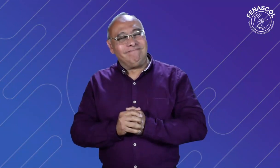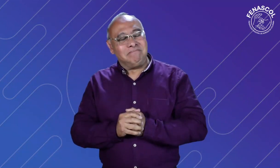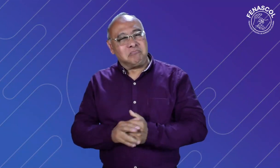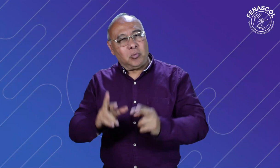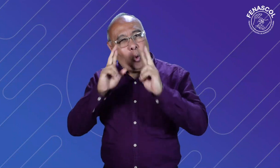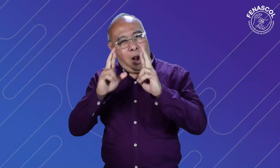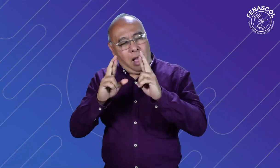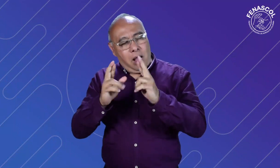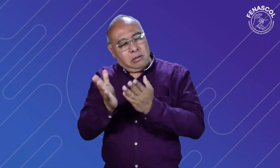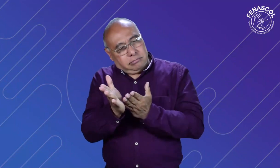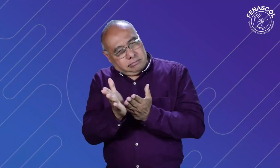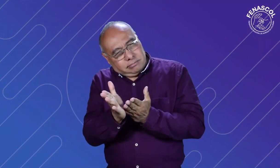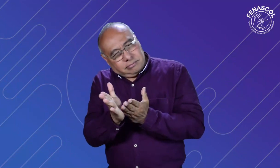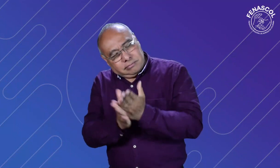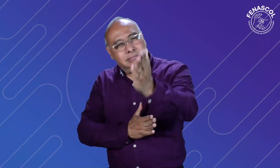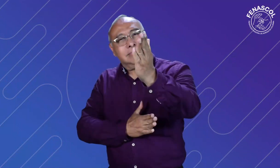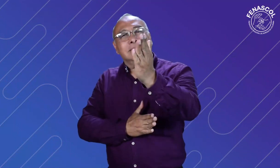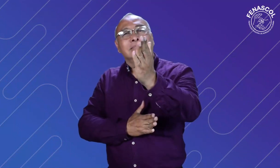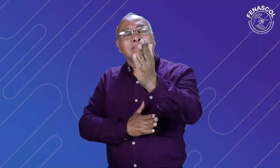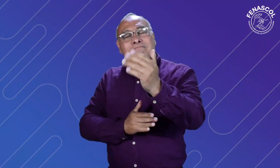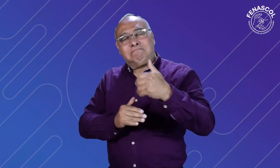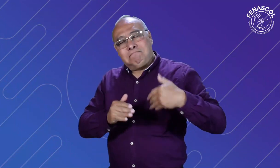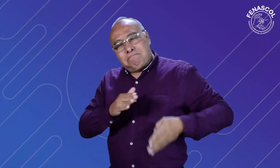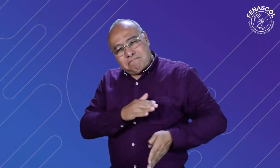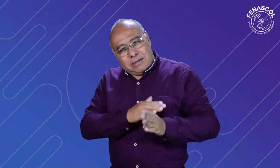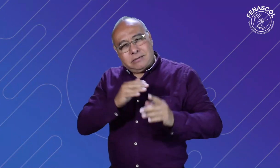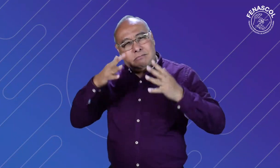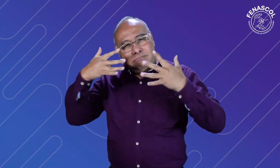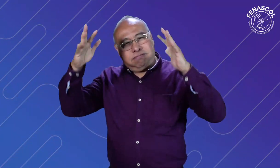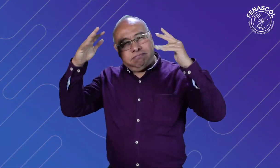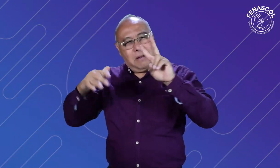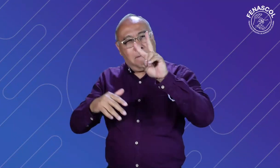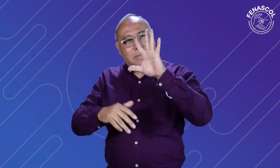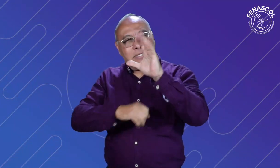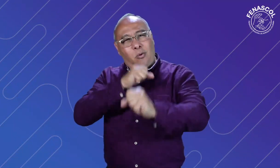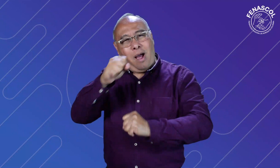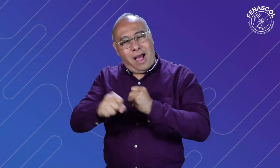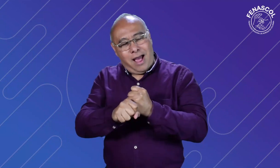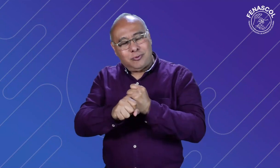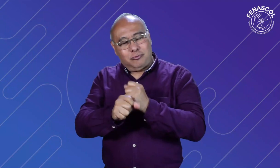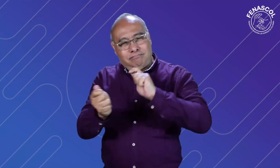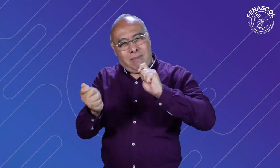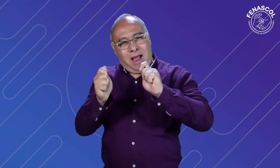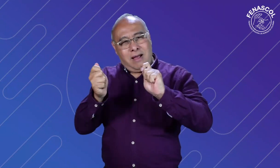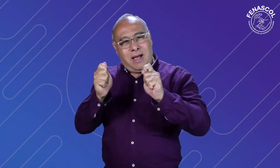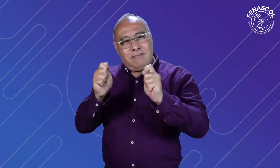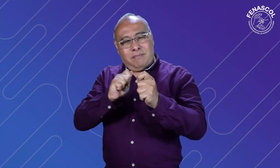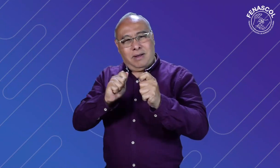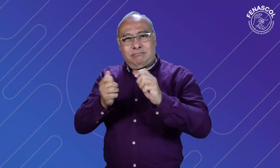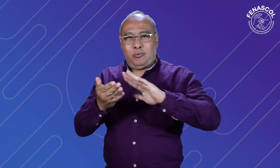Esperamos que podamos continuar en esta celebración y que incluso celebremos muy pronto nuestros 25 años